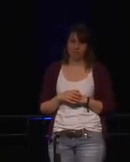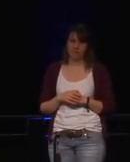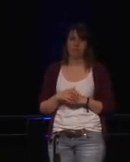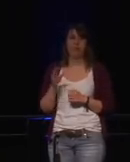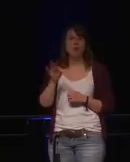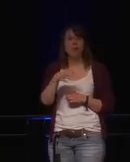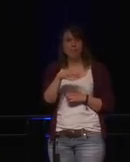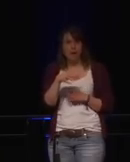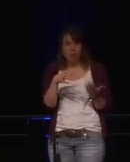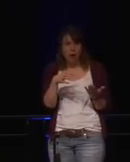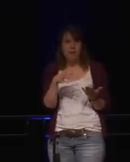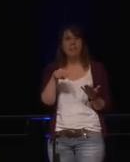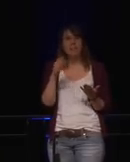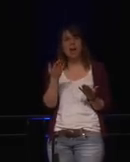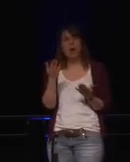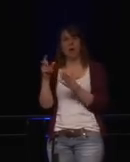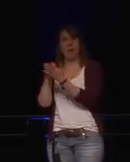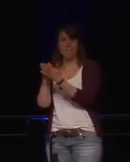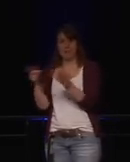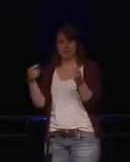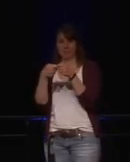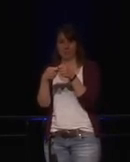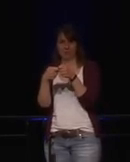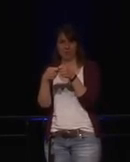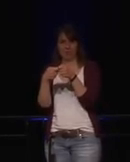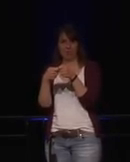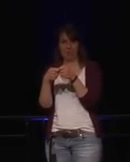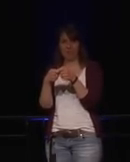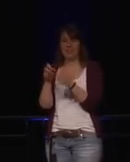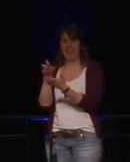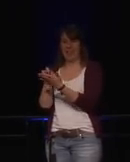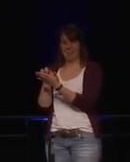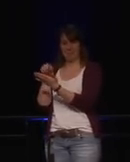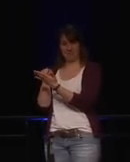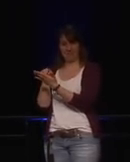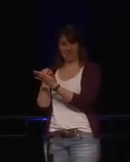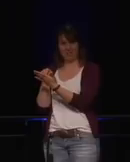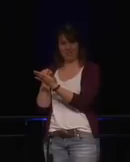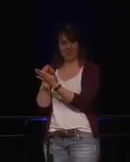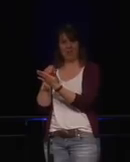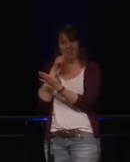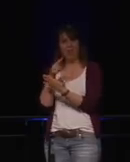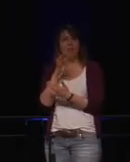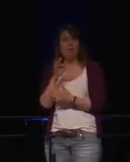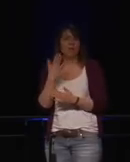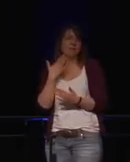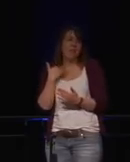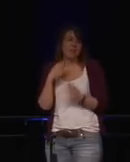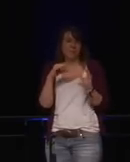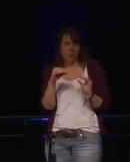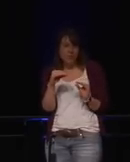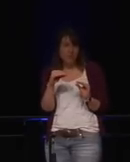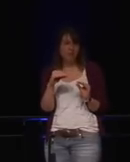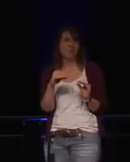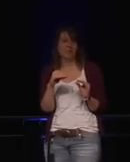Da gab es einen, den Vibrator war mit einer App zu kontrollieren und der kontrolliert und nimmt auf jedes